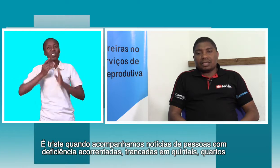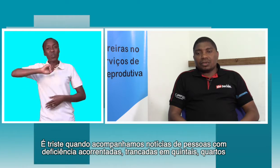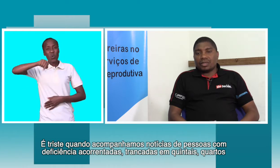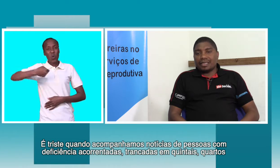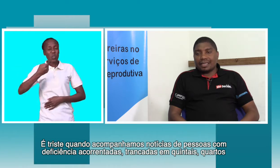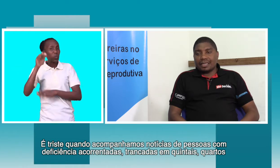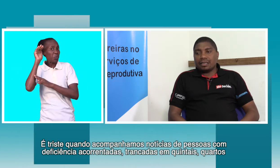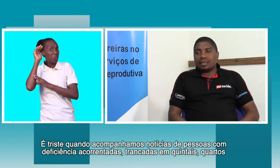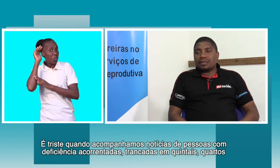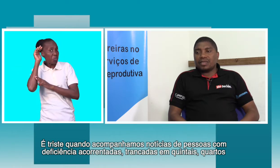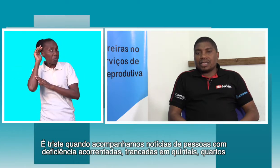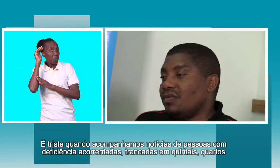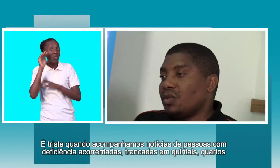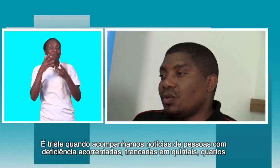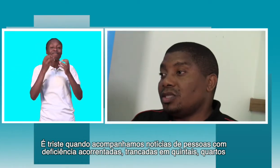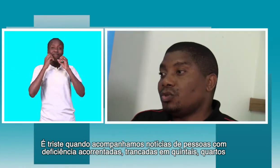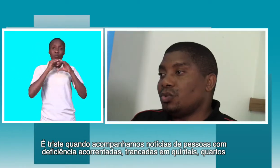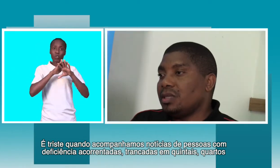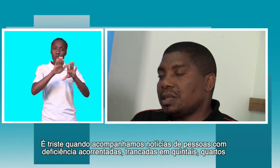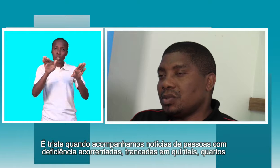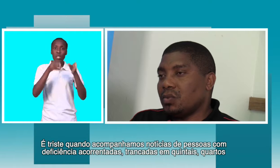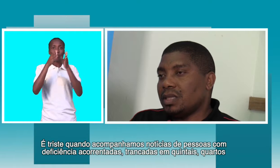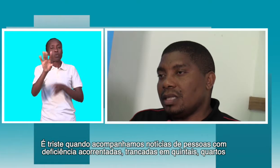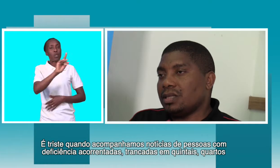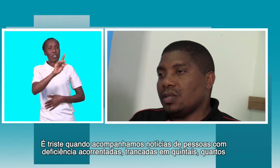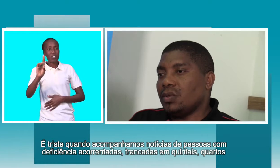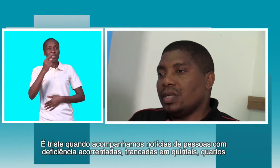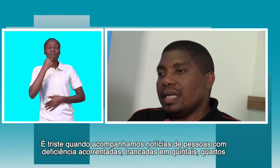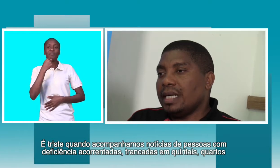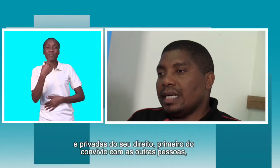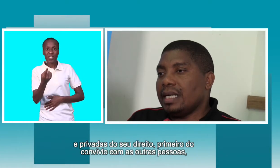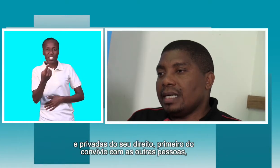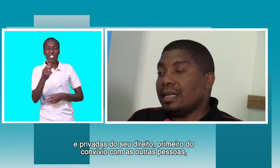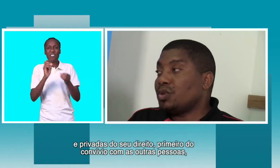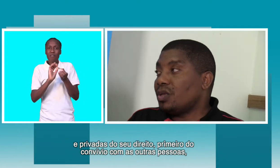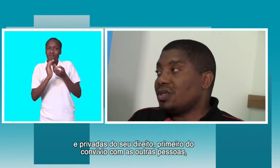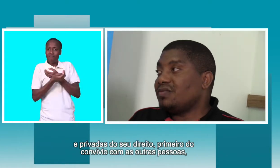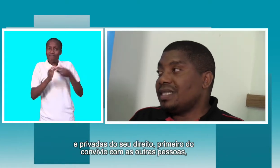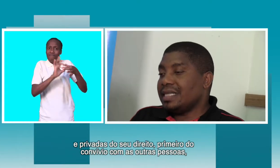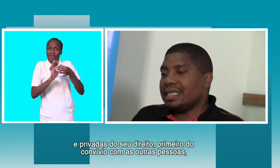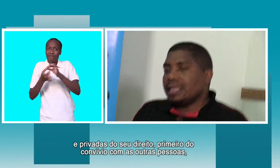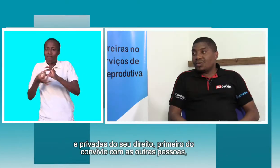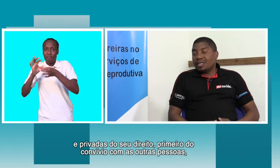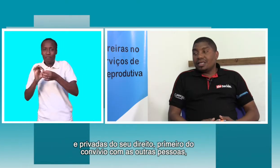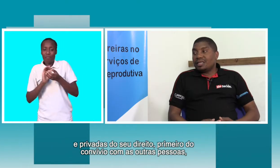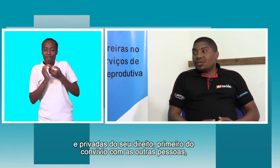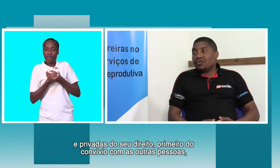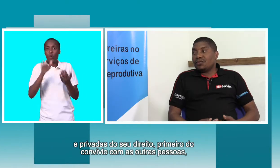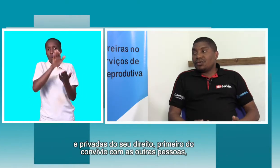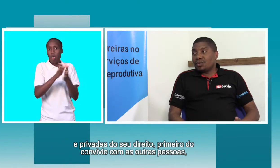acorrentadas, fechadas nos quintais, nos quartos e privadas do seu direito. Primeiro, de convívio